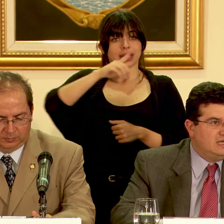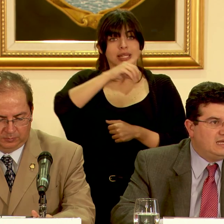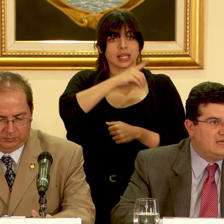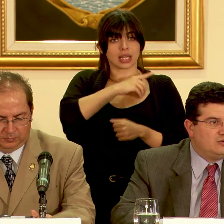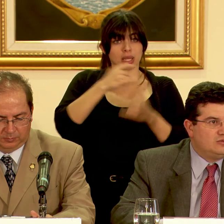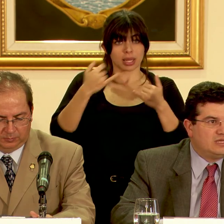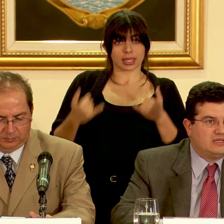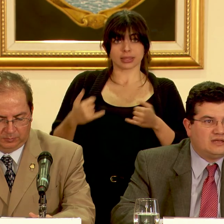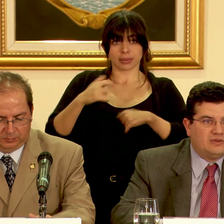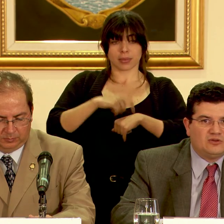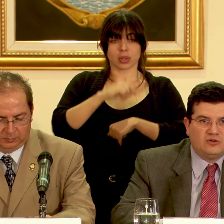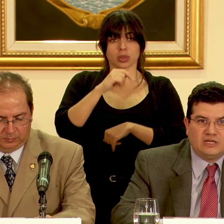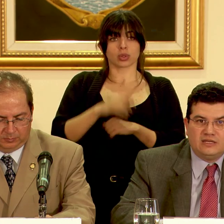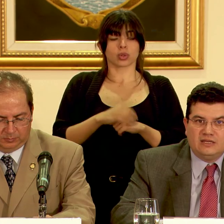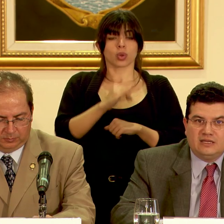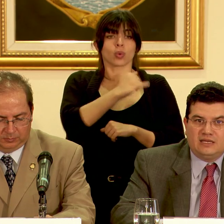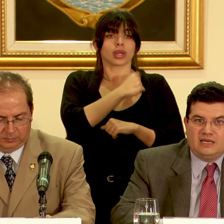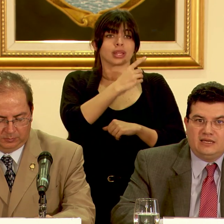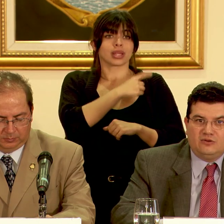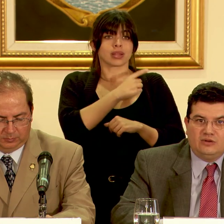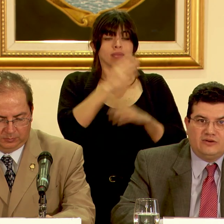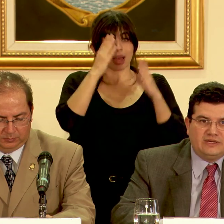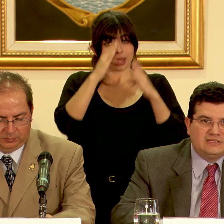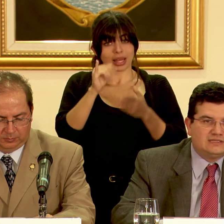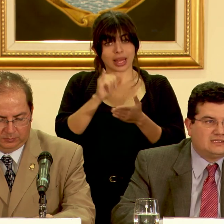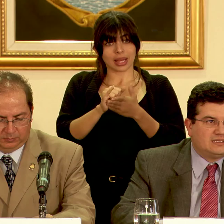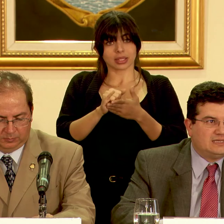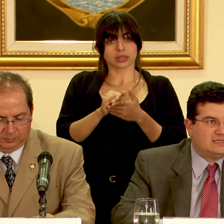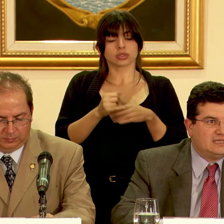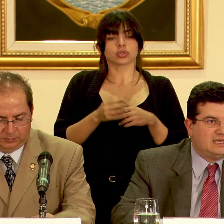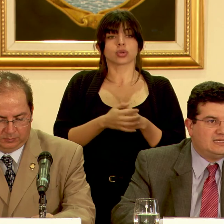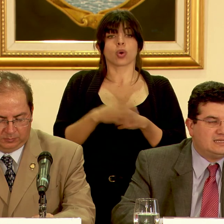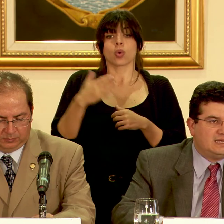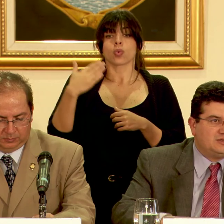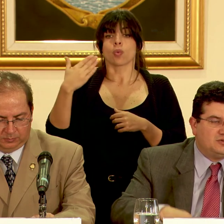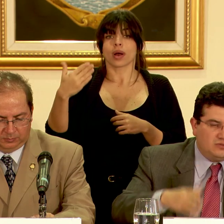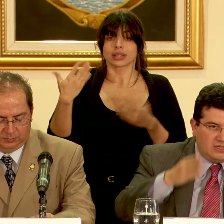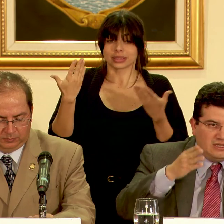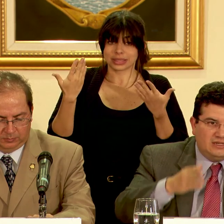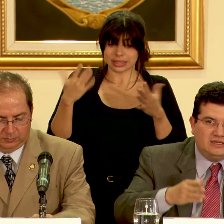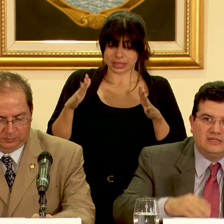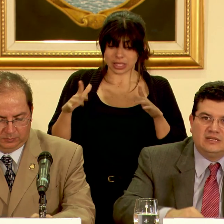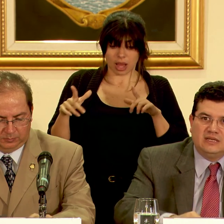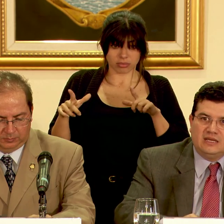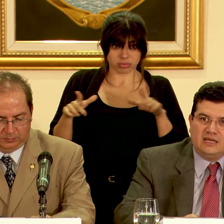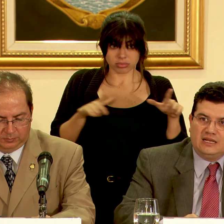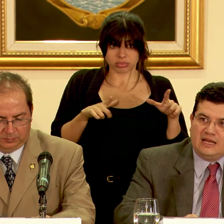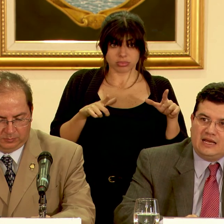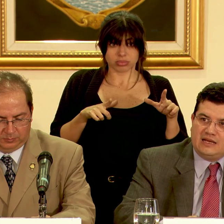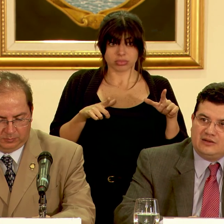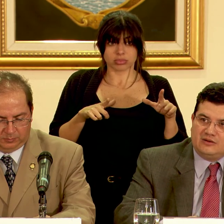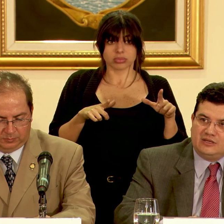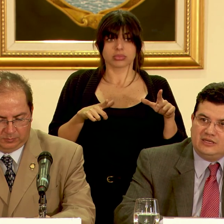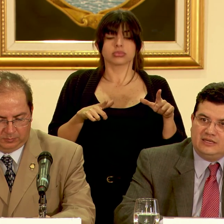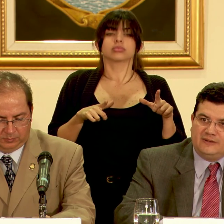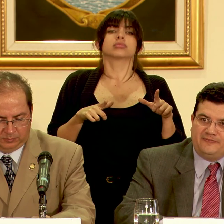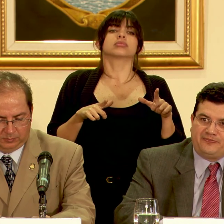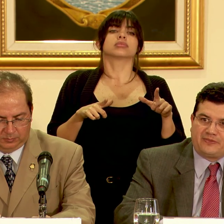de la junta interventora que una vez que se dé ese hecho la